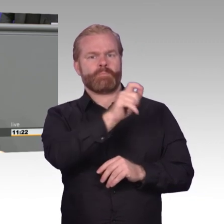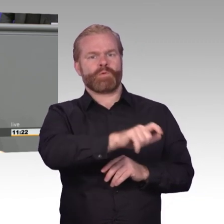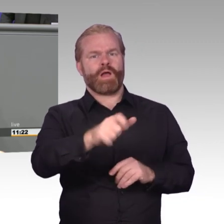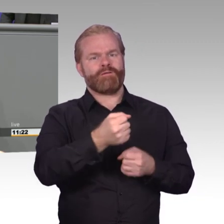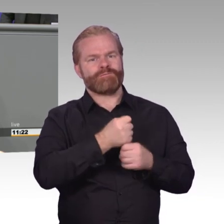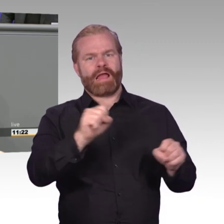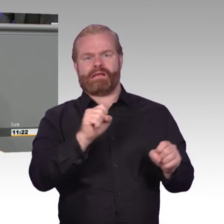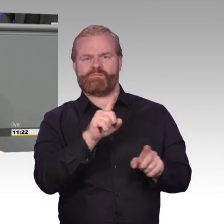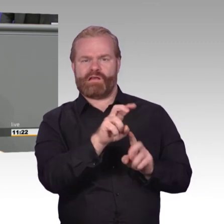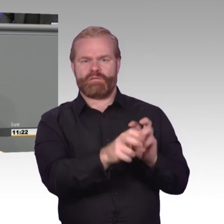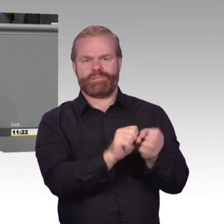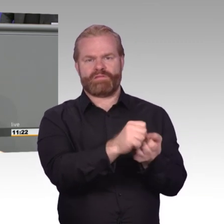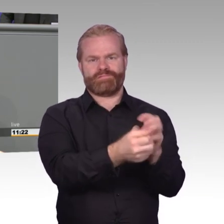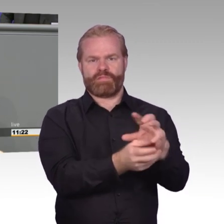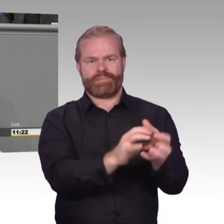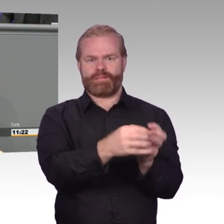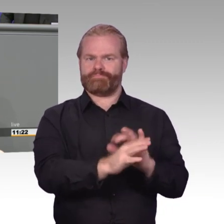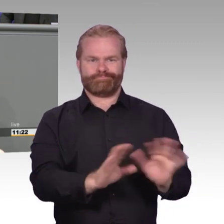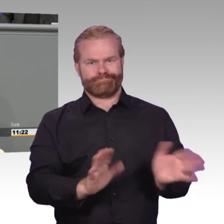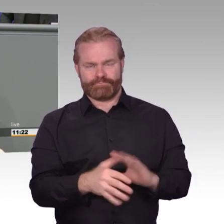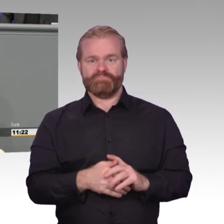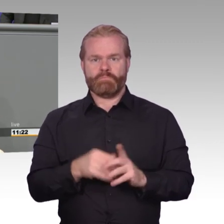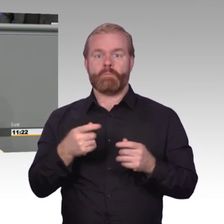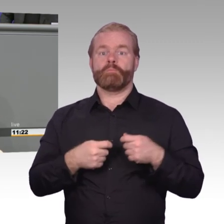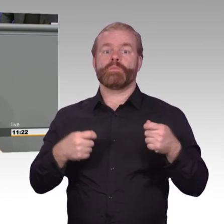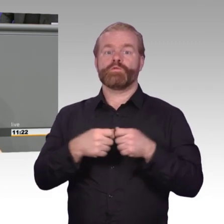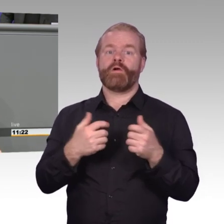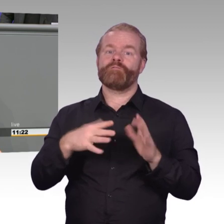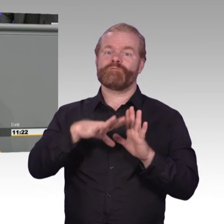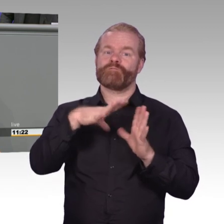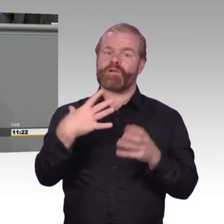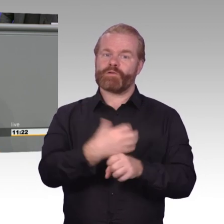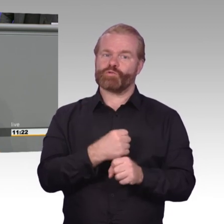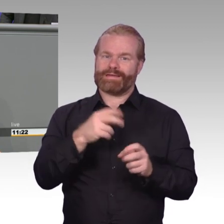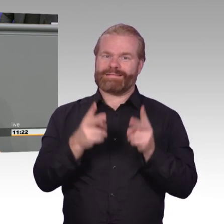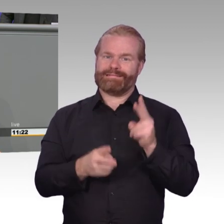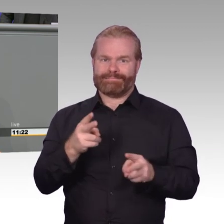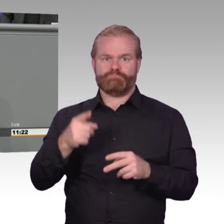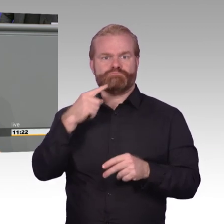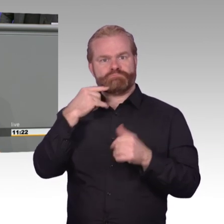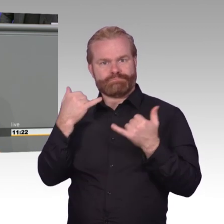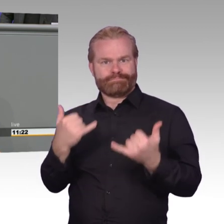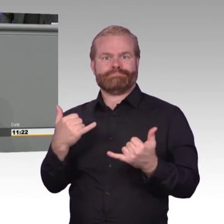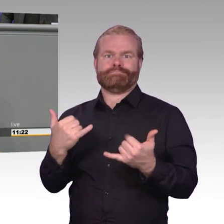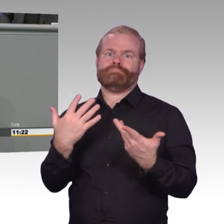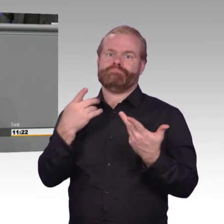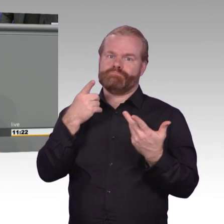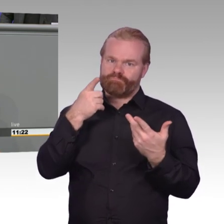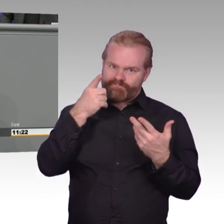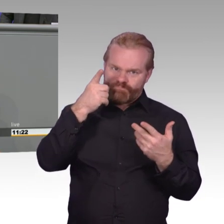gemäß dieser Entscheidung eine staatliche Schutzpflicht dar. Ein Nichthandeln durch die Bundesregierung kommt damit einer Nichterfüllung dieser